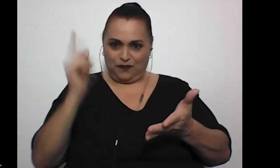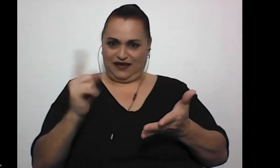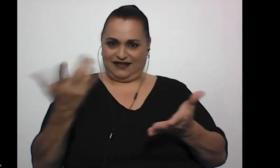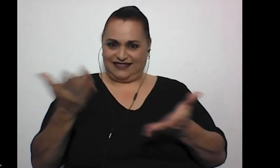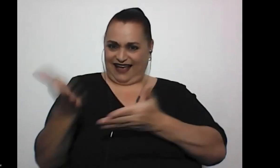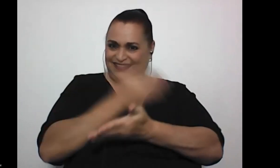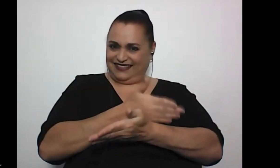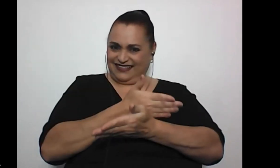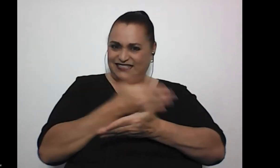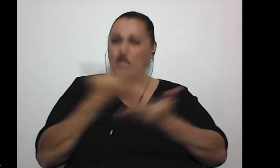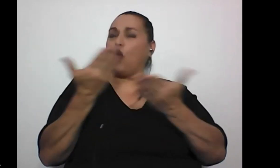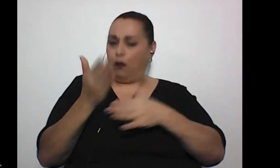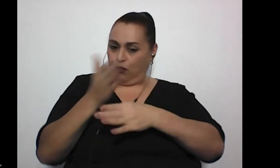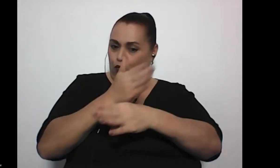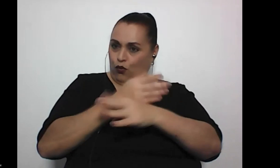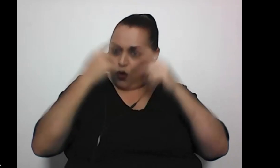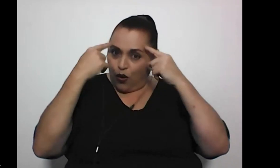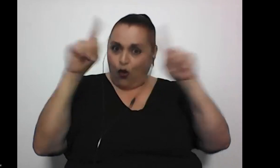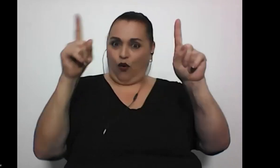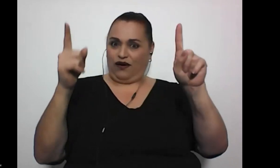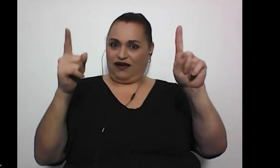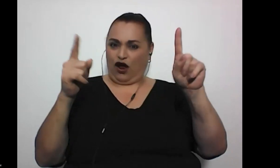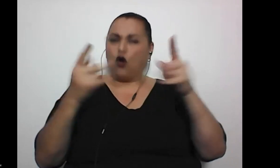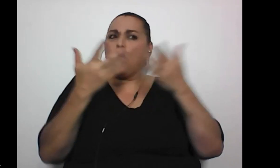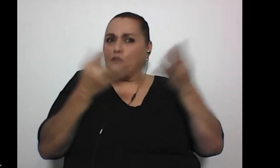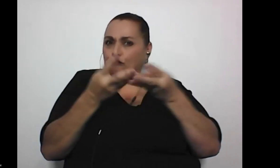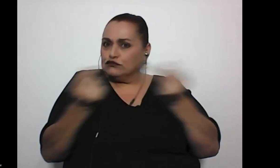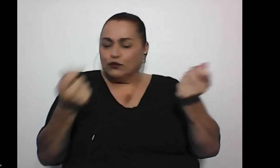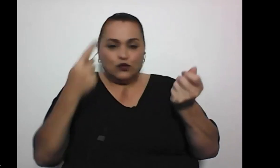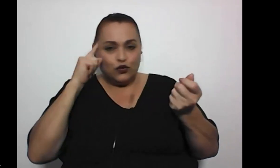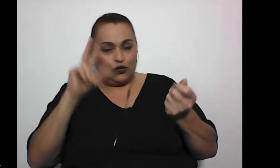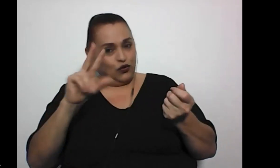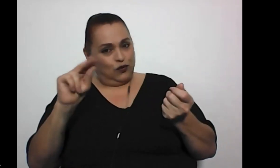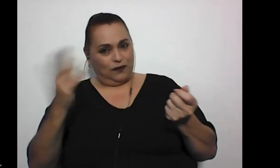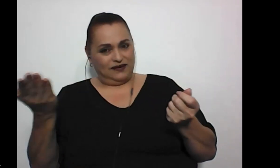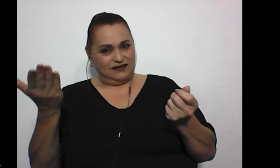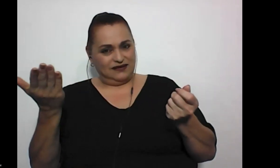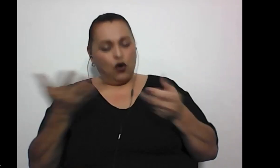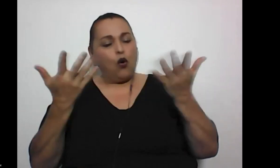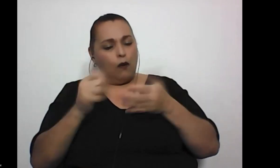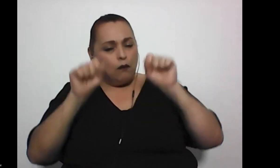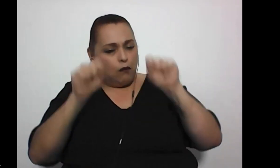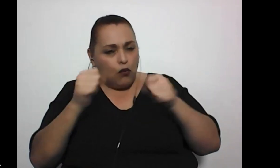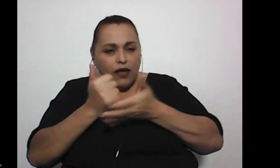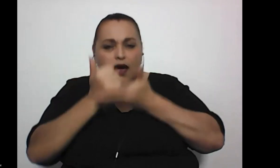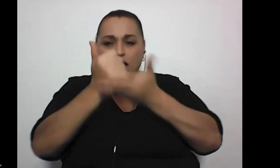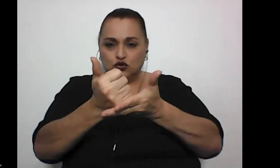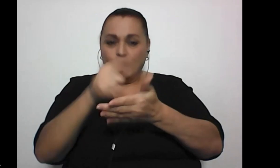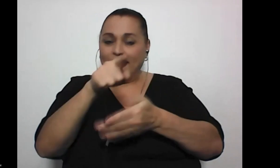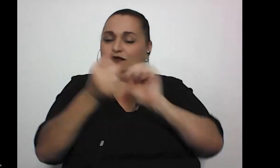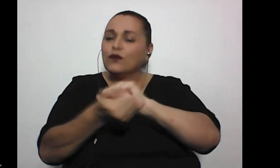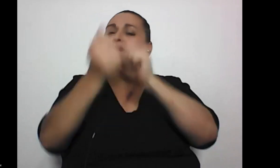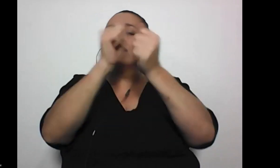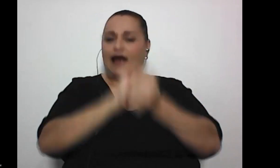fue que hicieron para salir adelante, ¿verdad? ¿Cómo lo resolvieron? Y además, ¿cómo podemos ayudar para que esto, cambie?